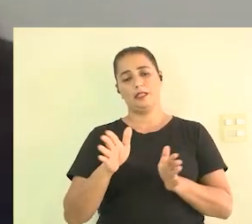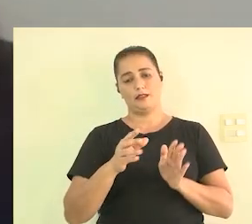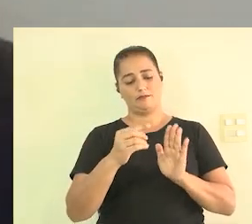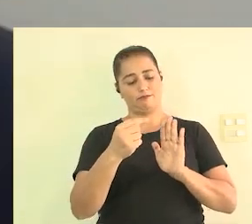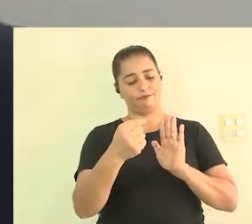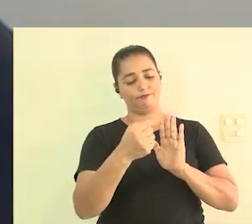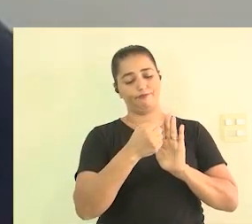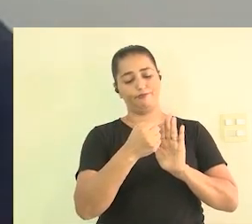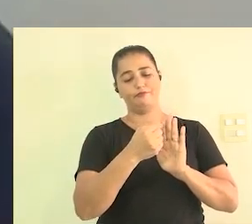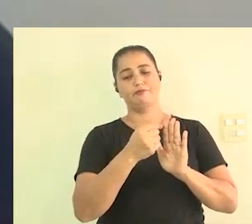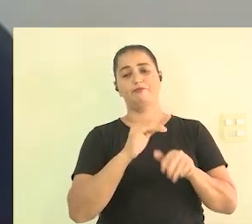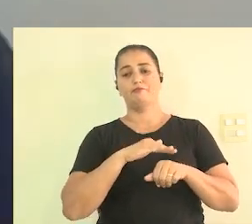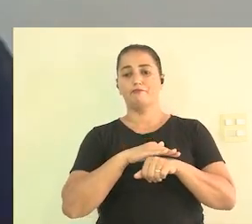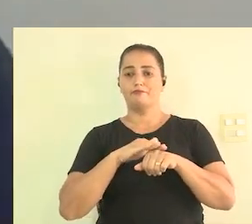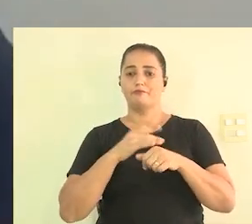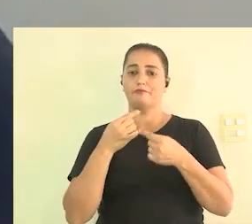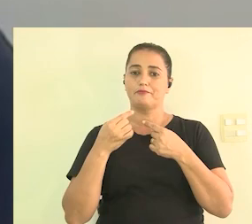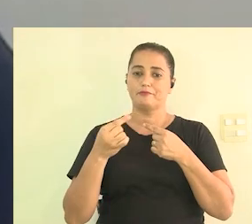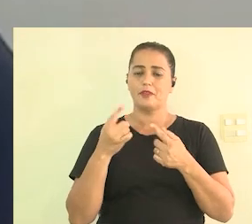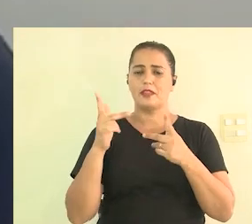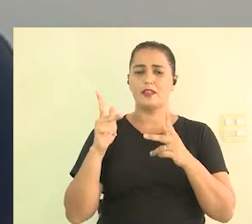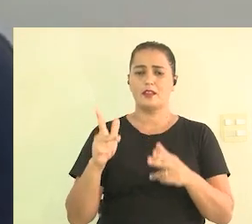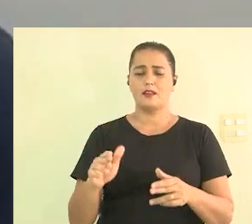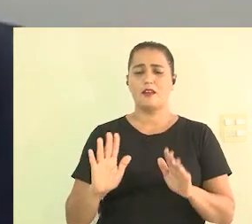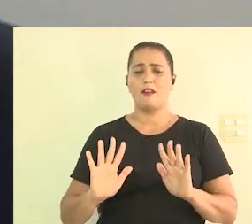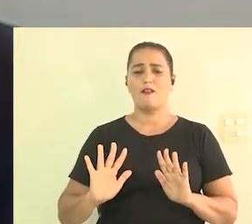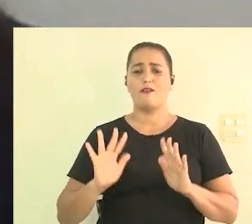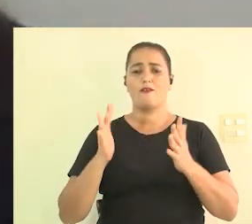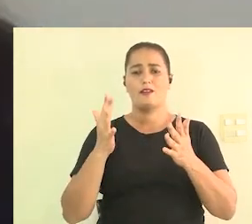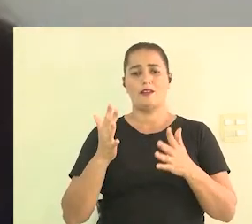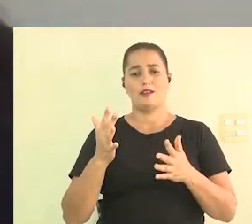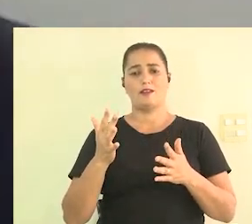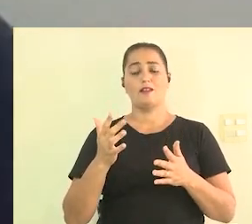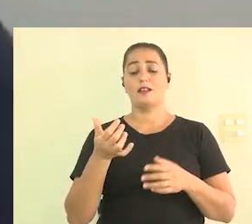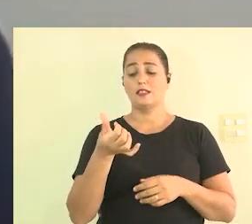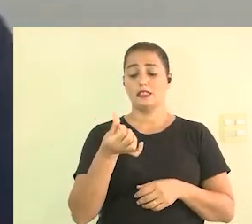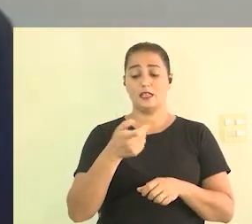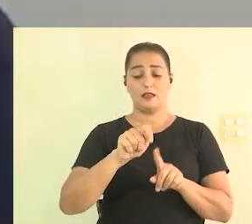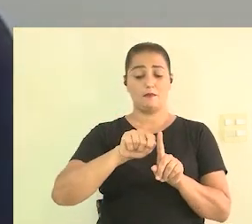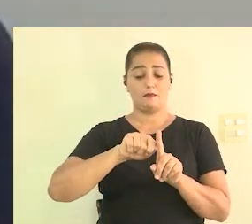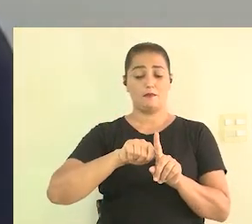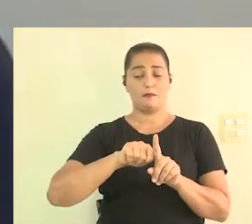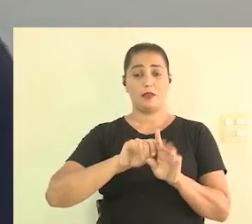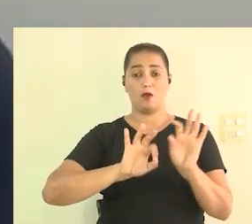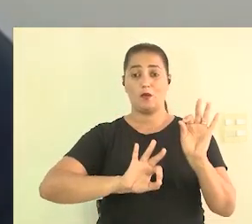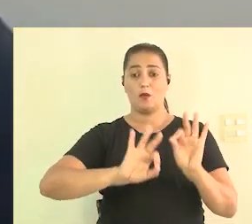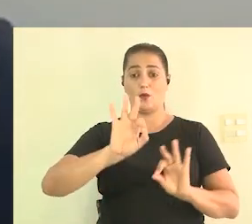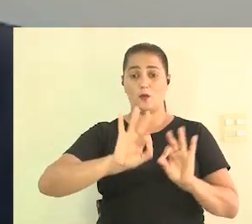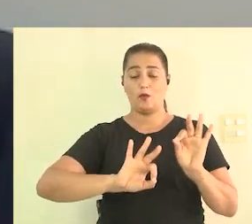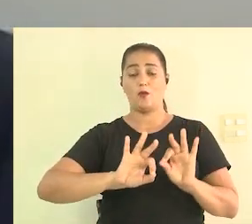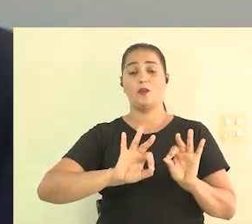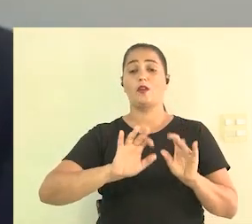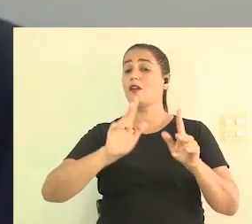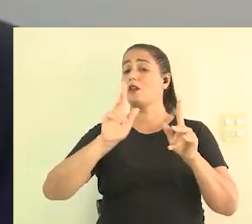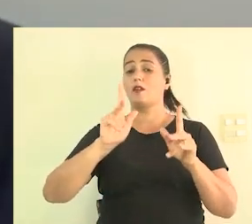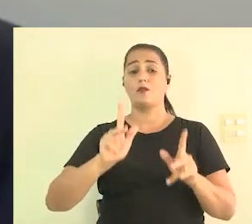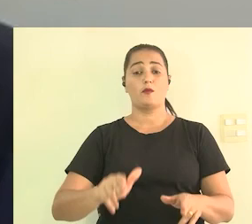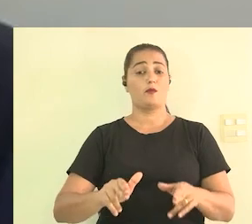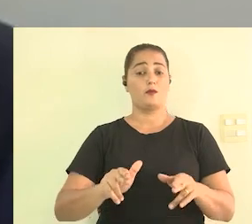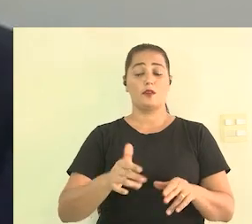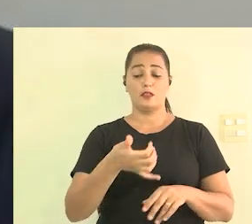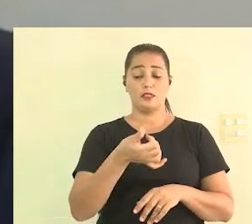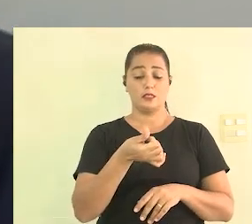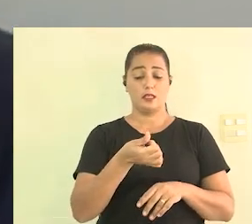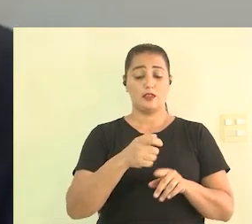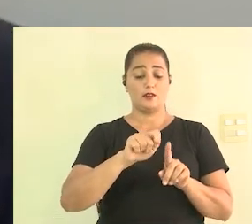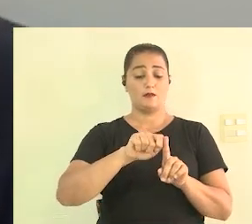você tem seis meses para poder organizar um evento então dentro desses seis meses já tem que ser pensado como é que vai ser